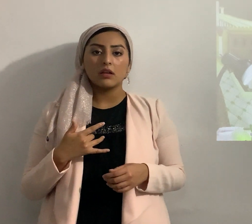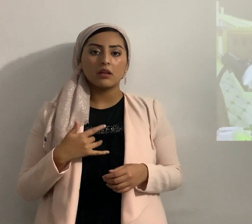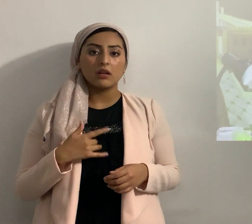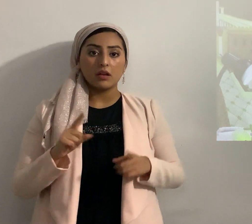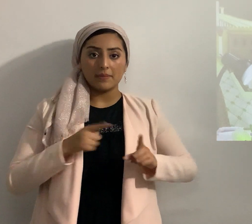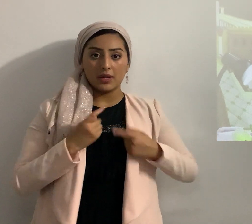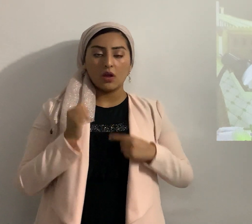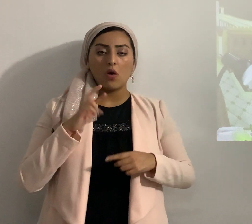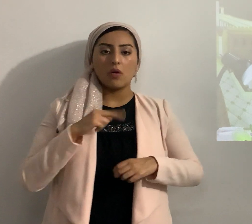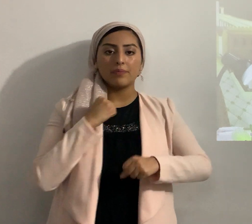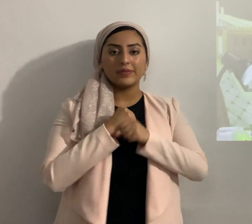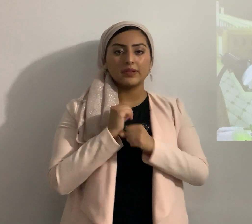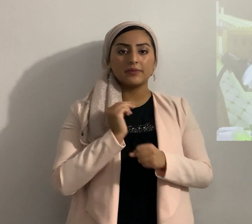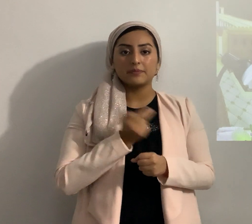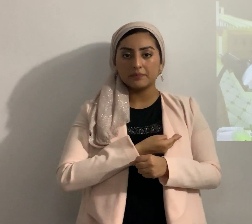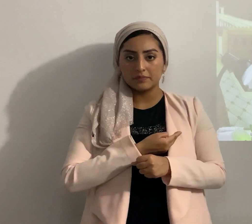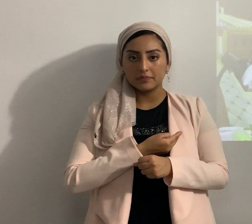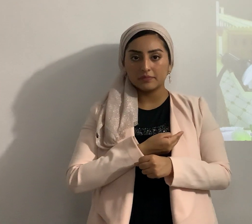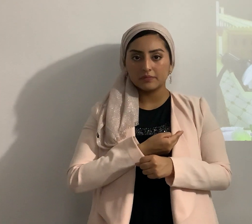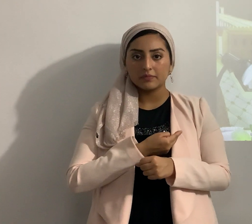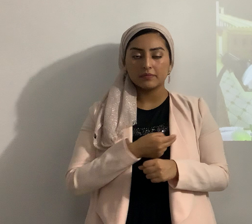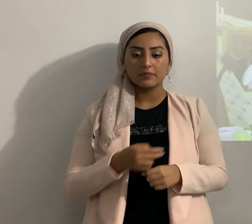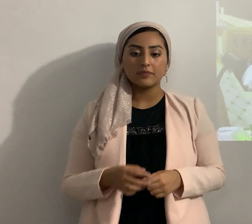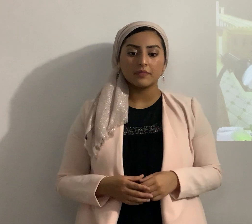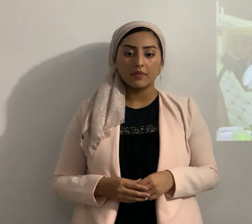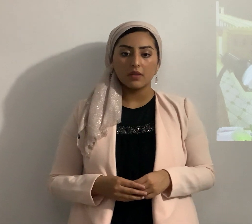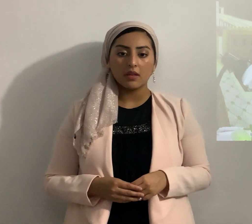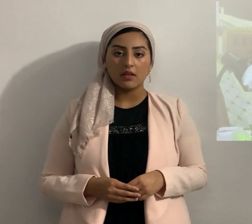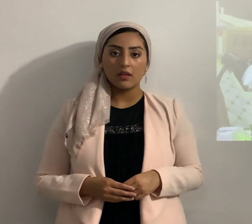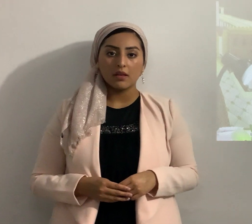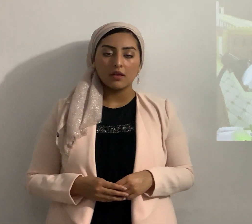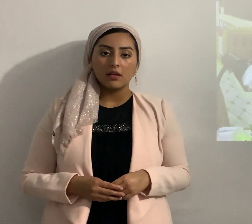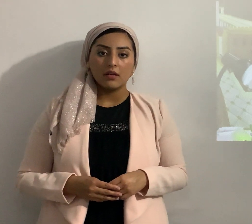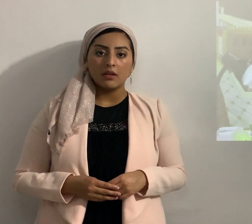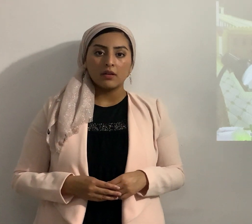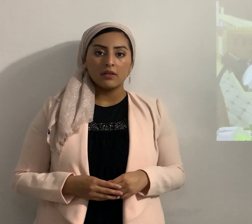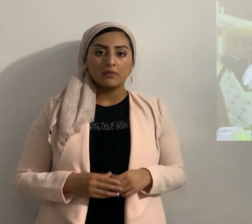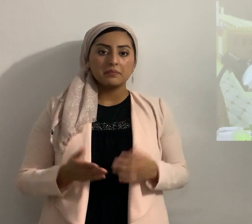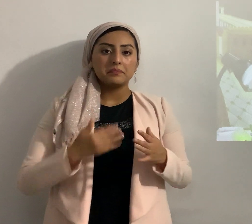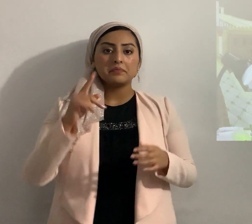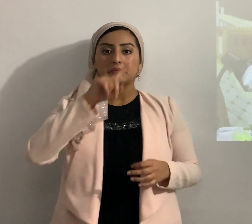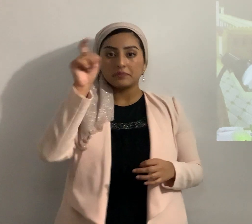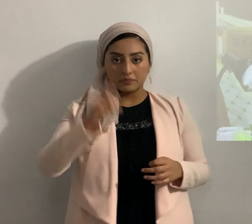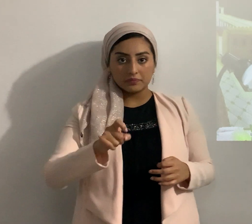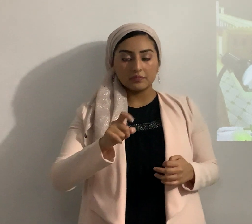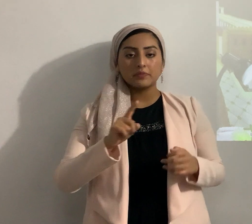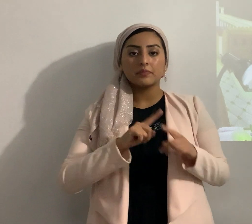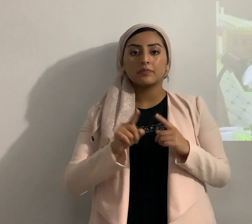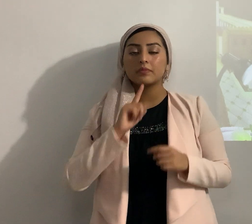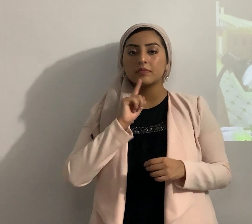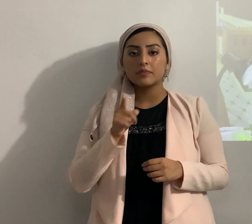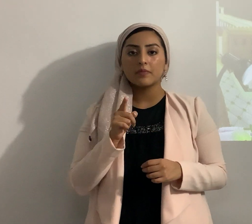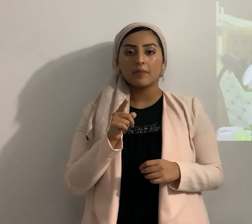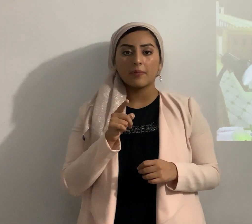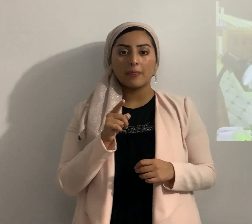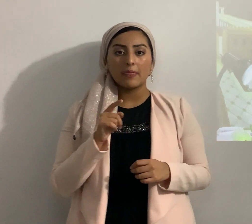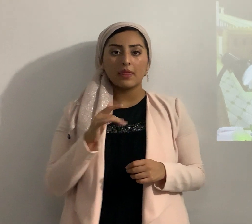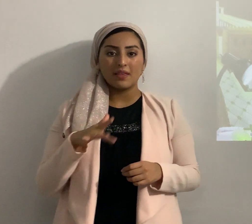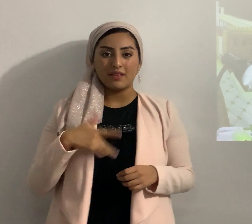nos defiende o sea es una formación en forma de pregunta pero es realmente la conciencia nos acusa